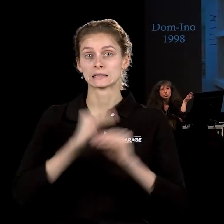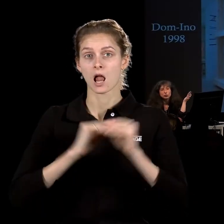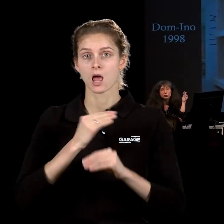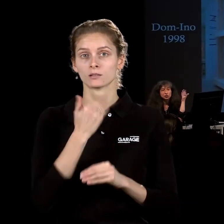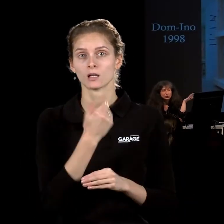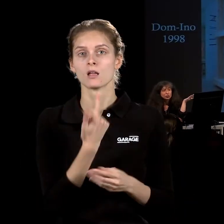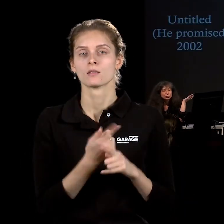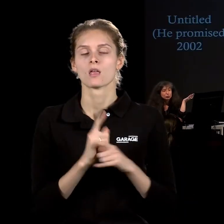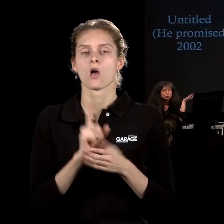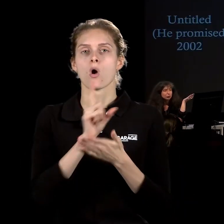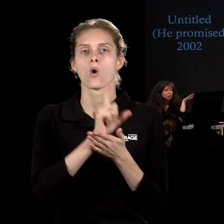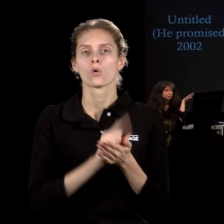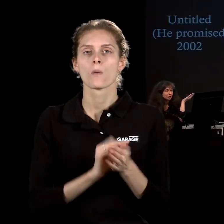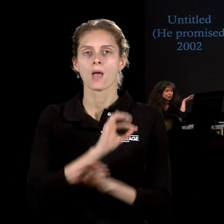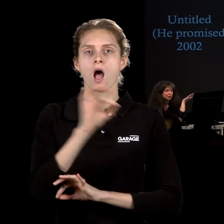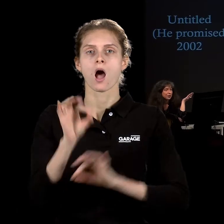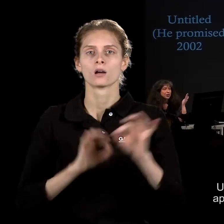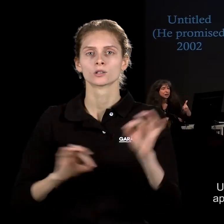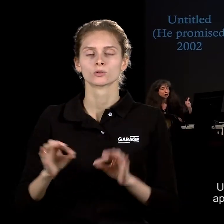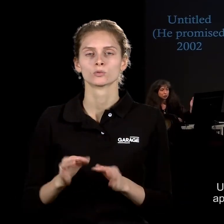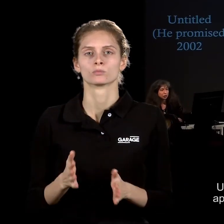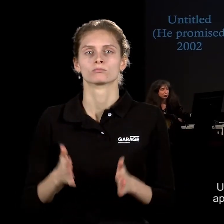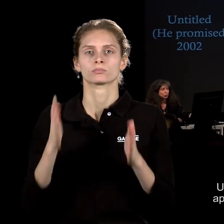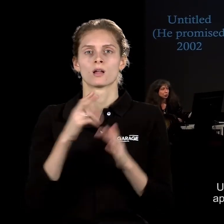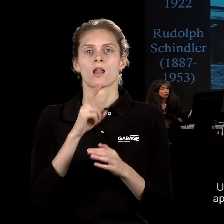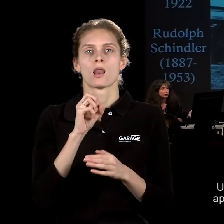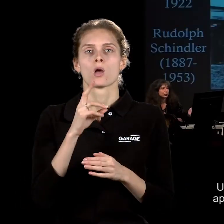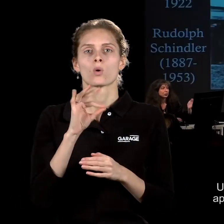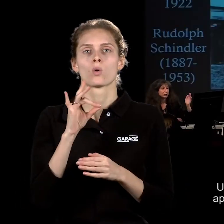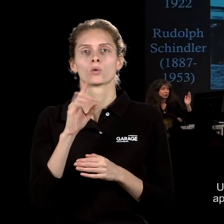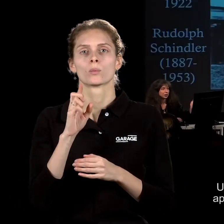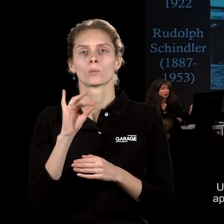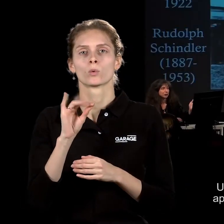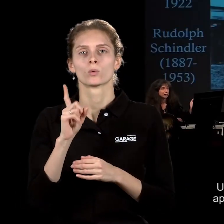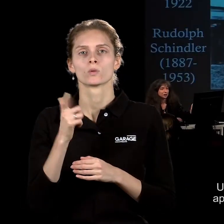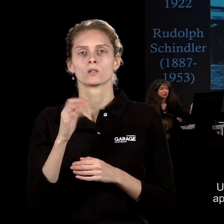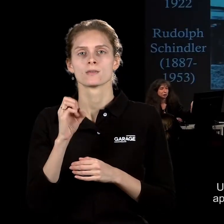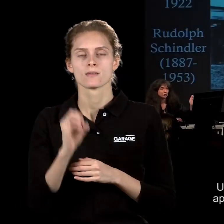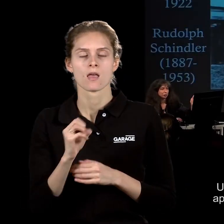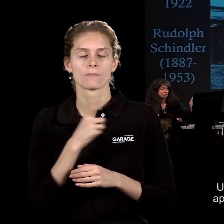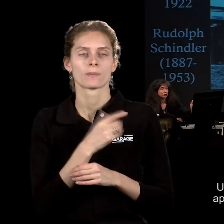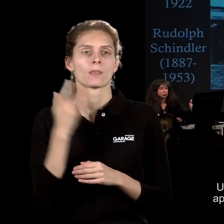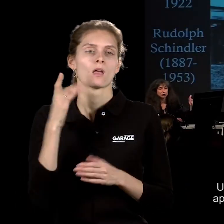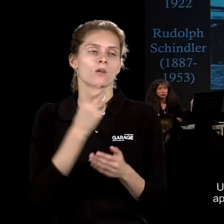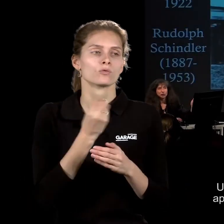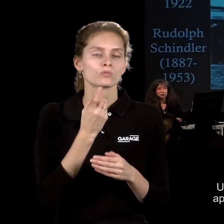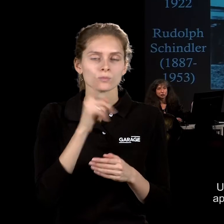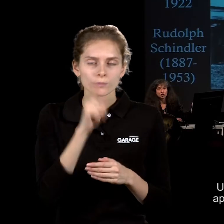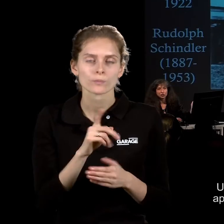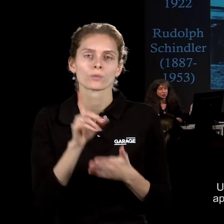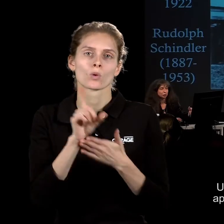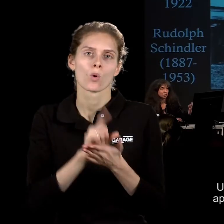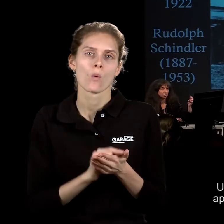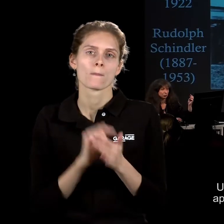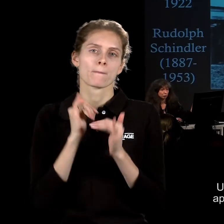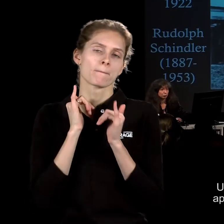архитектурной структуры Ле Корбюзье. Ещё вот такой дом, это американский архитектор, копия тоже такого знакового